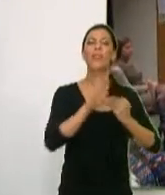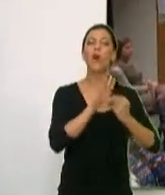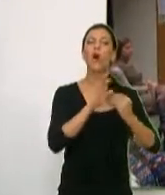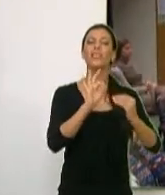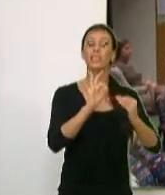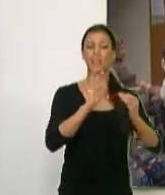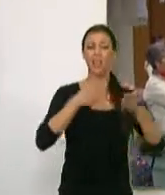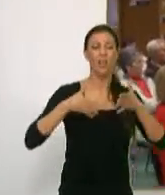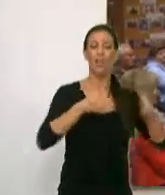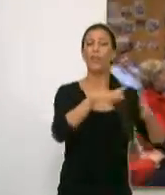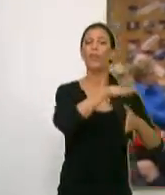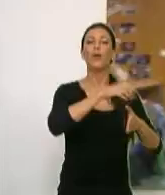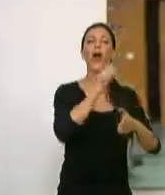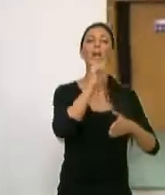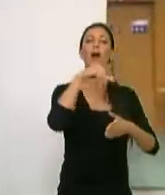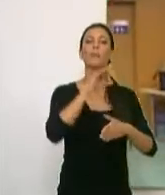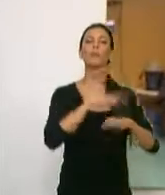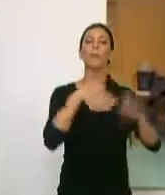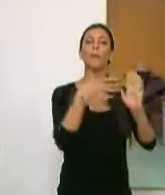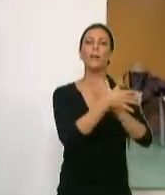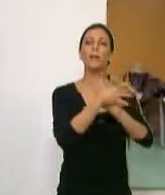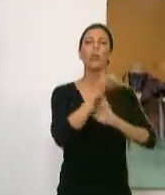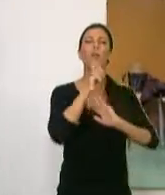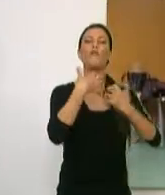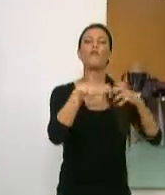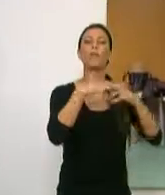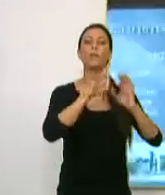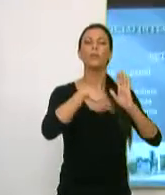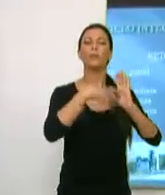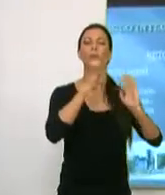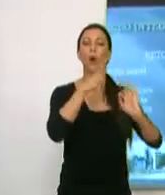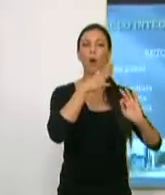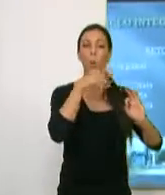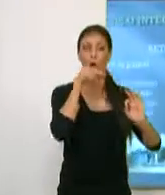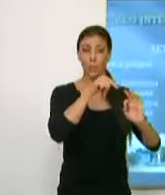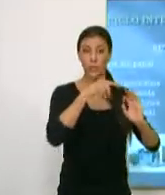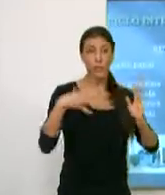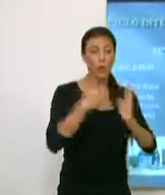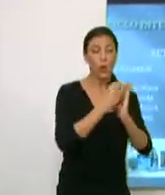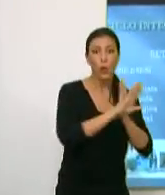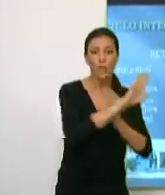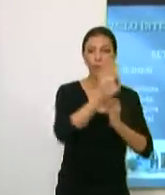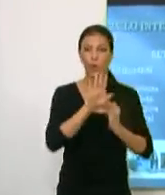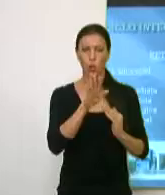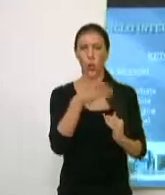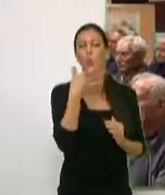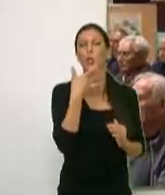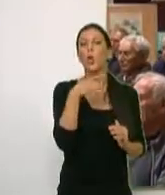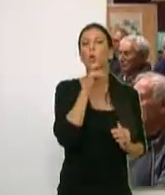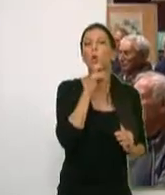de los Álamos una charla para explicarles el funcionamiento del ciclo integral del agua. En ella los vecinos